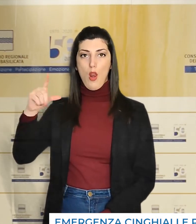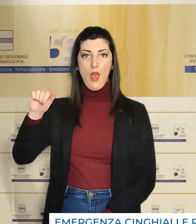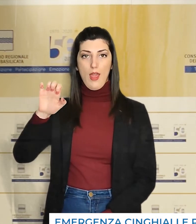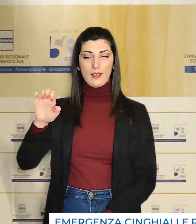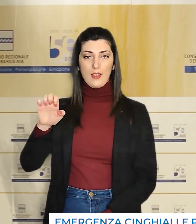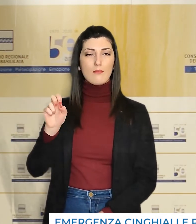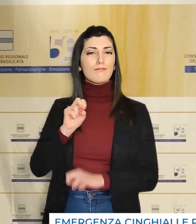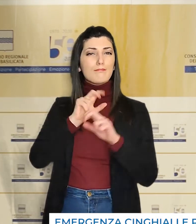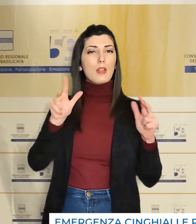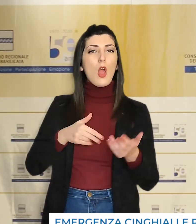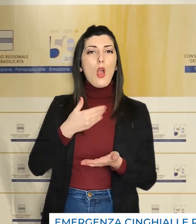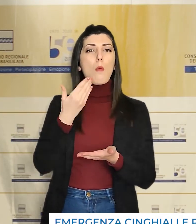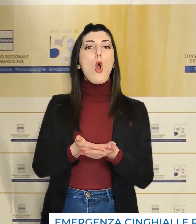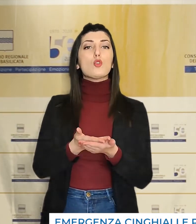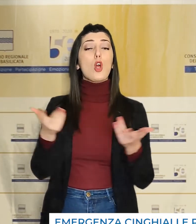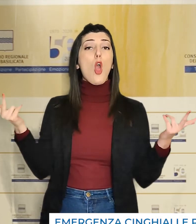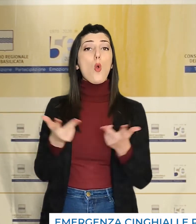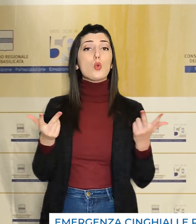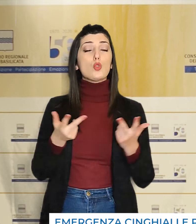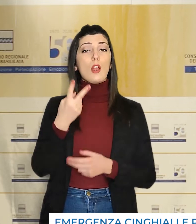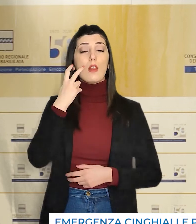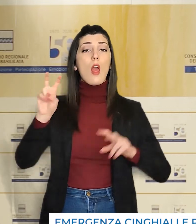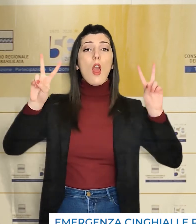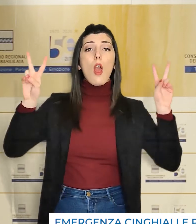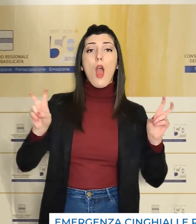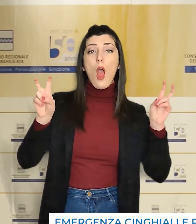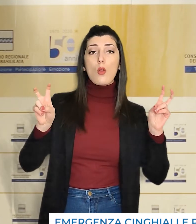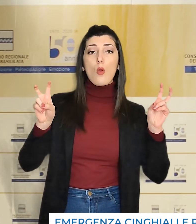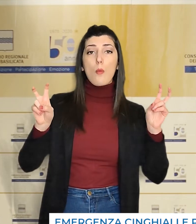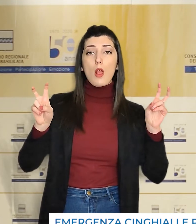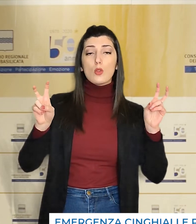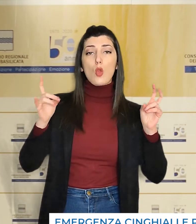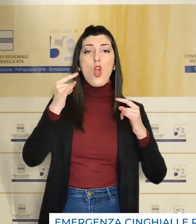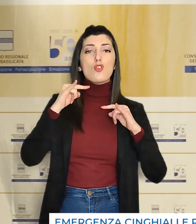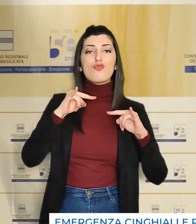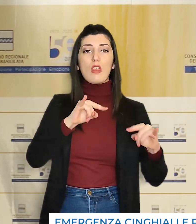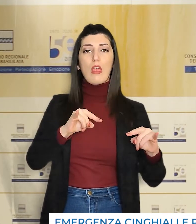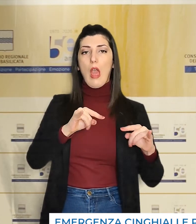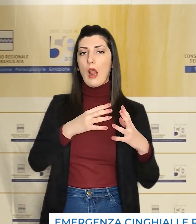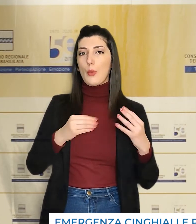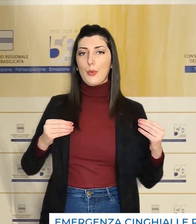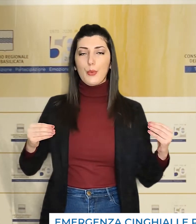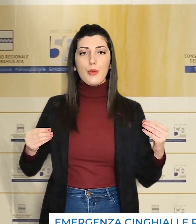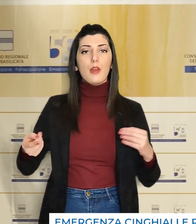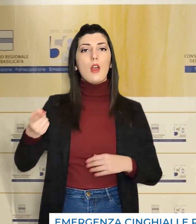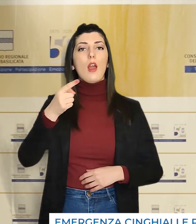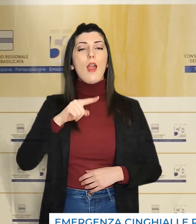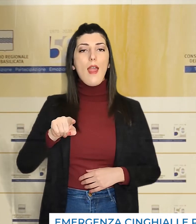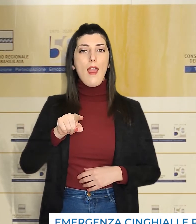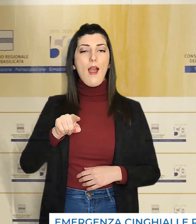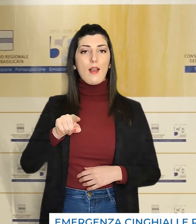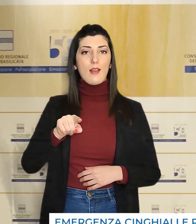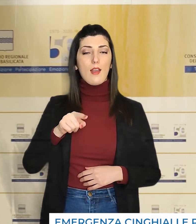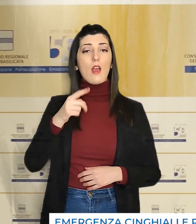presentazione di una mozione urgente sui temi della sovrappopolazione dei cinghiali e la relazione degli